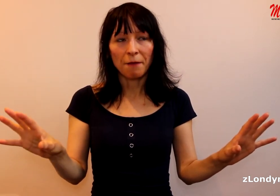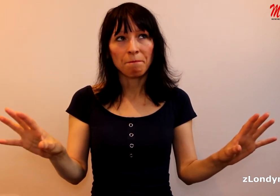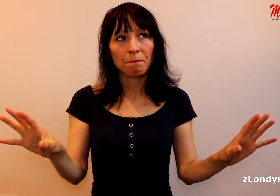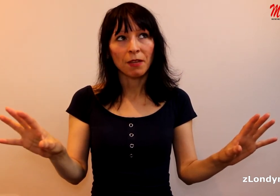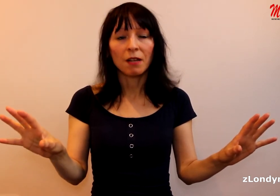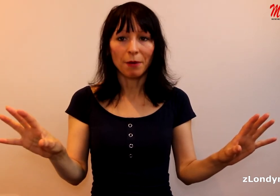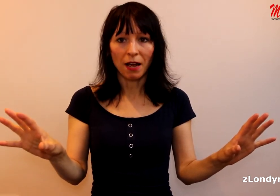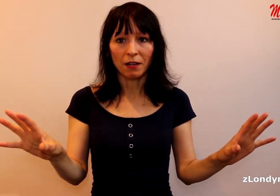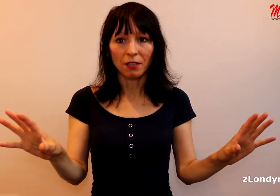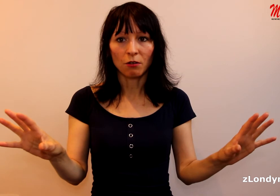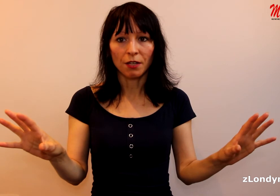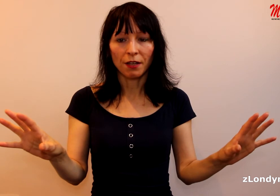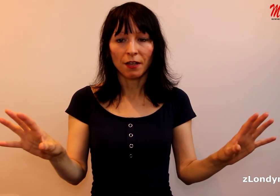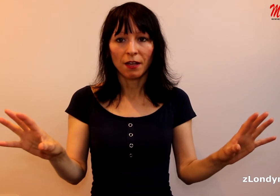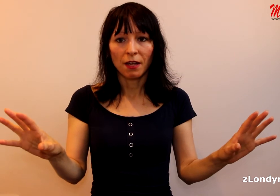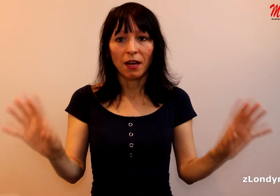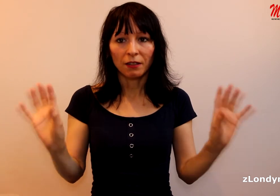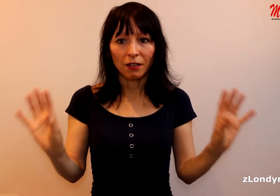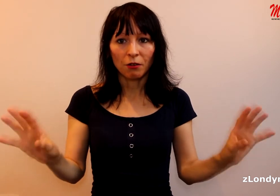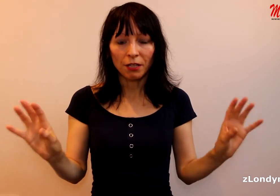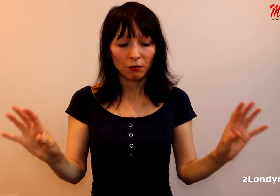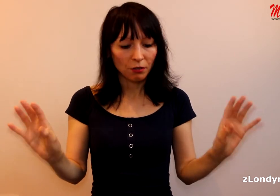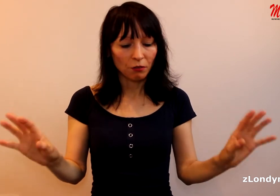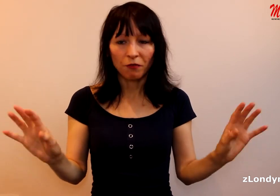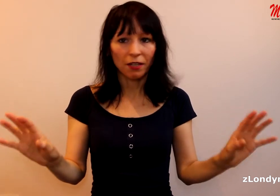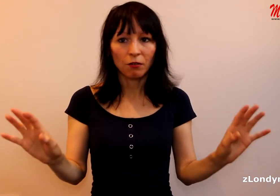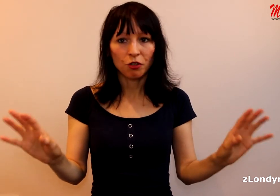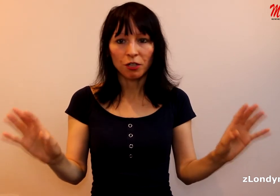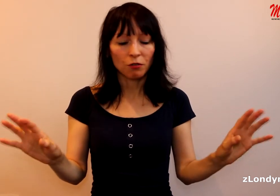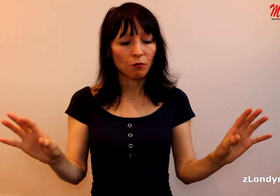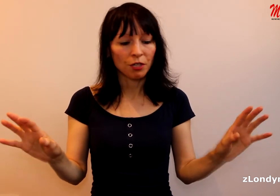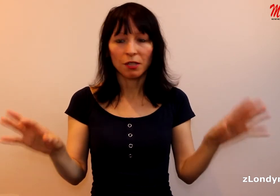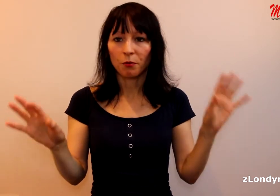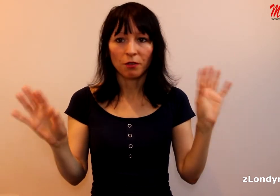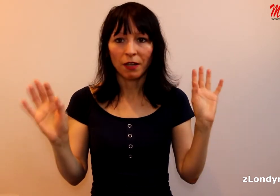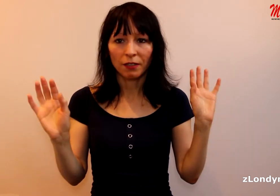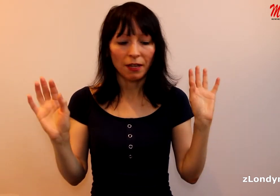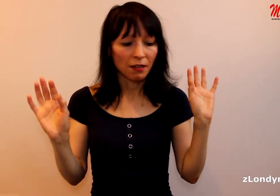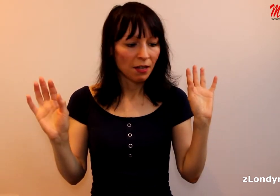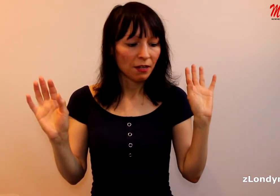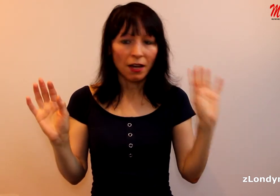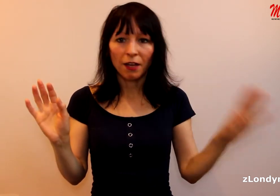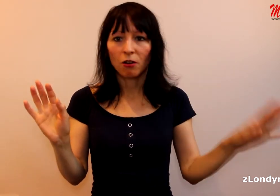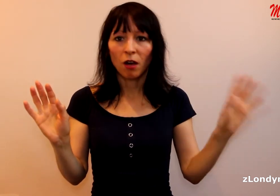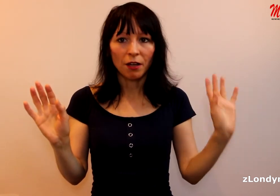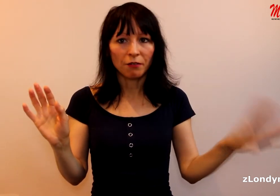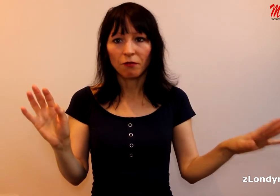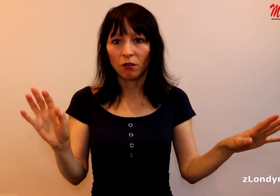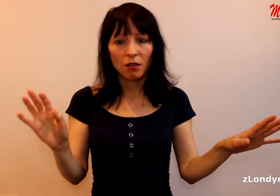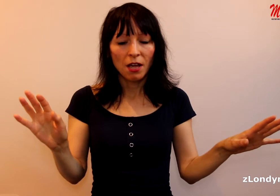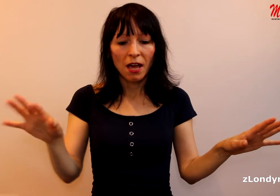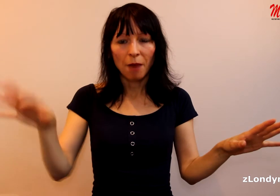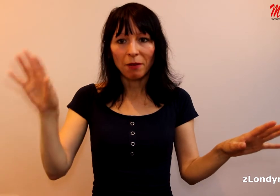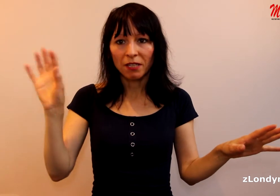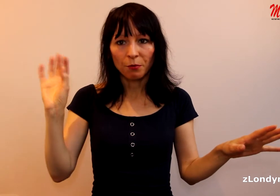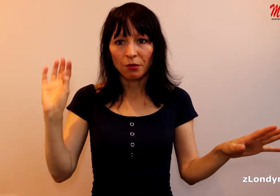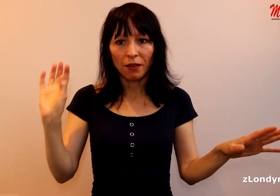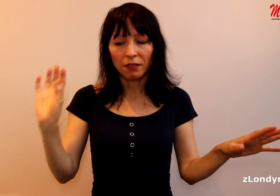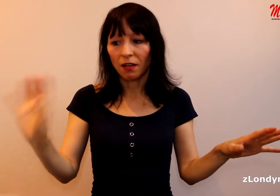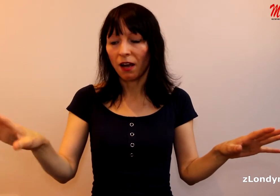Levicově, liberální hodně. A jo, je to fakt jako v Česku, když se podíváte na Echo a Info a pak se podíváte na